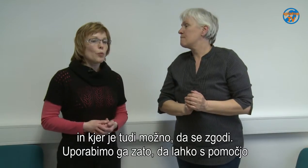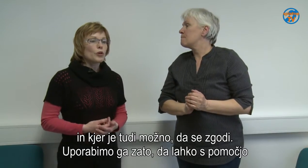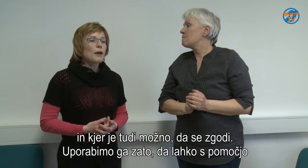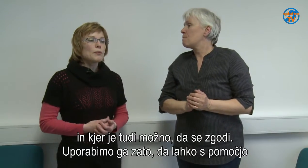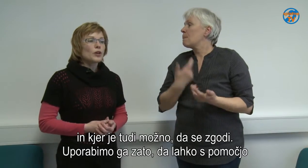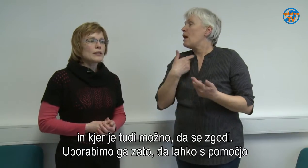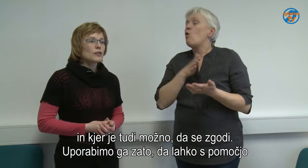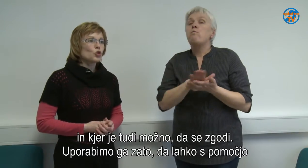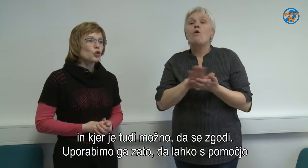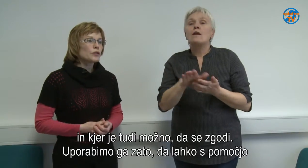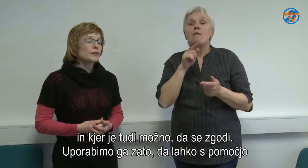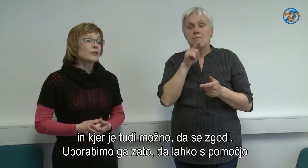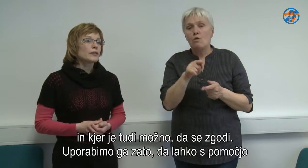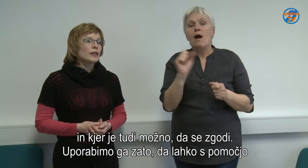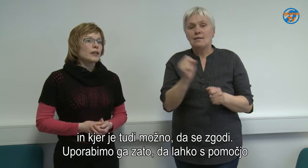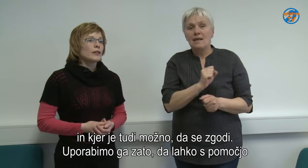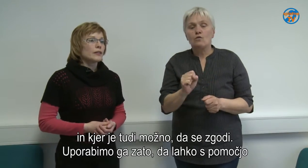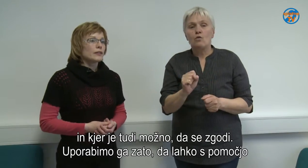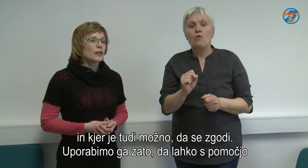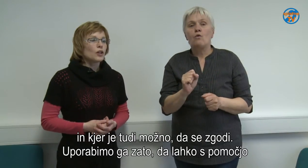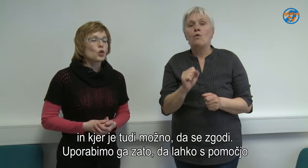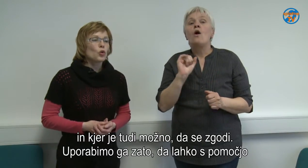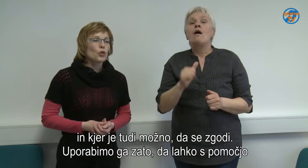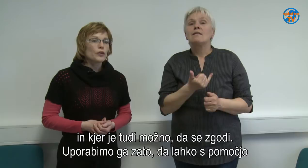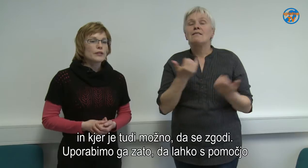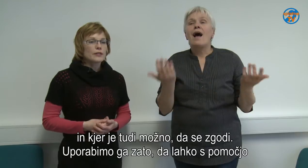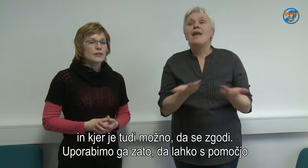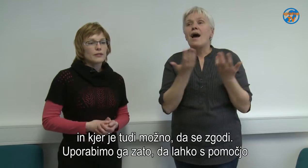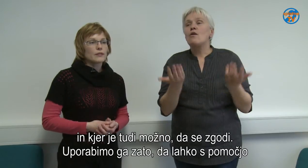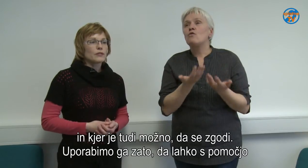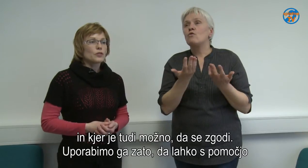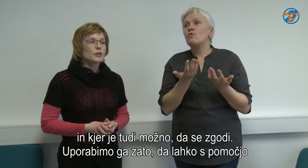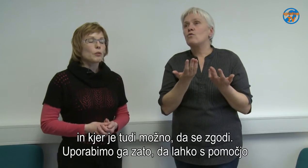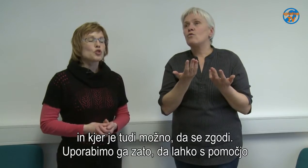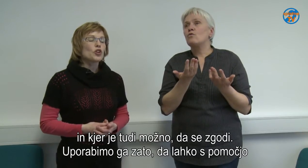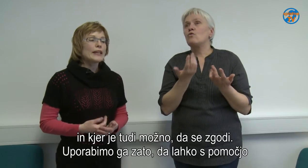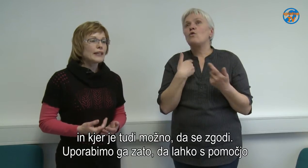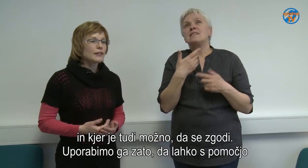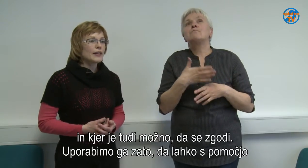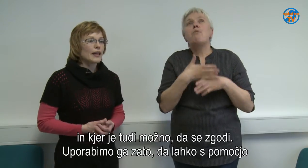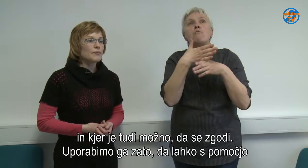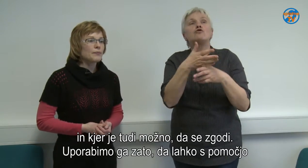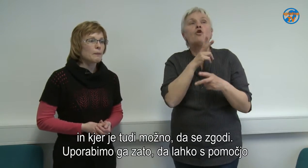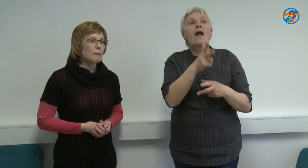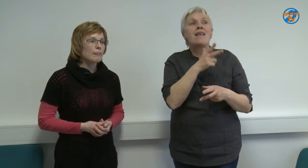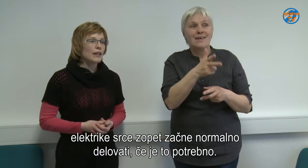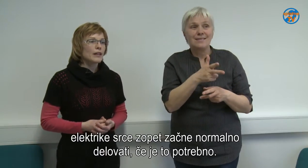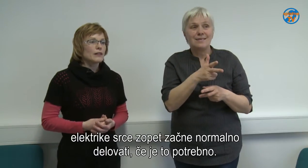uporabimo ga zato, da lahko s pomočjo elektrike